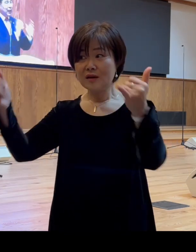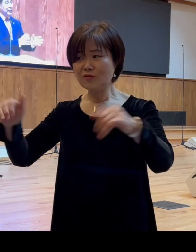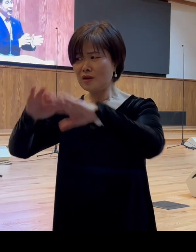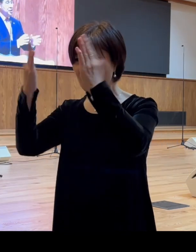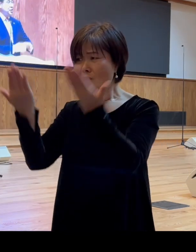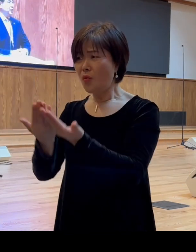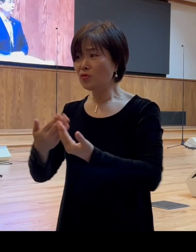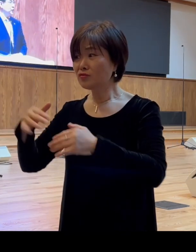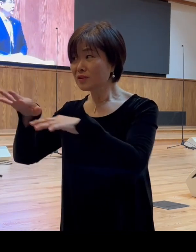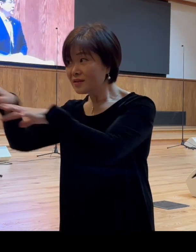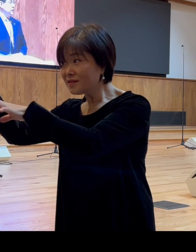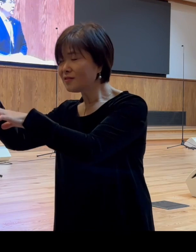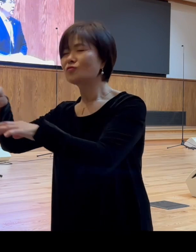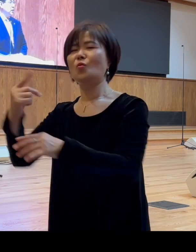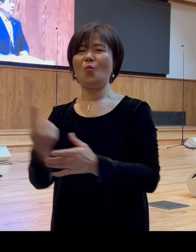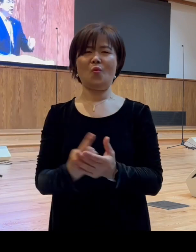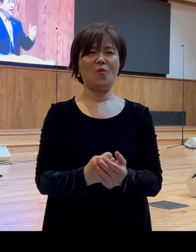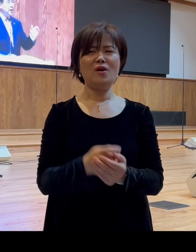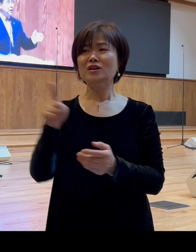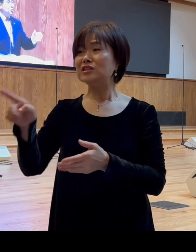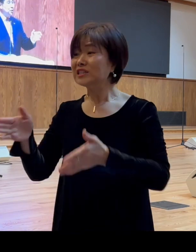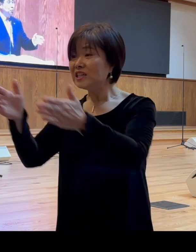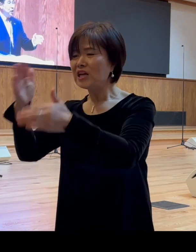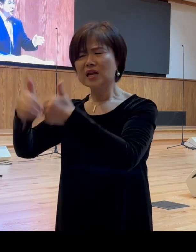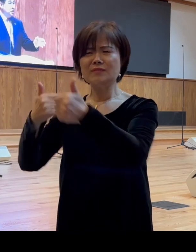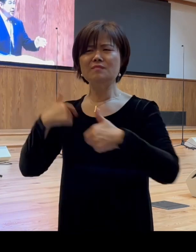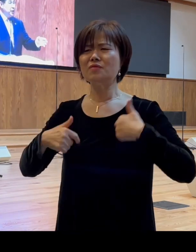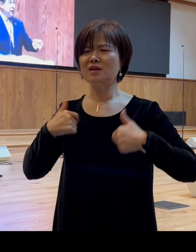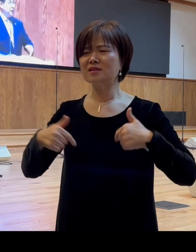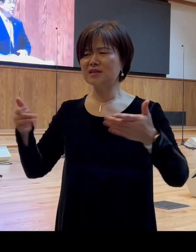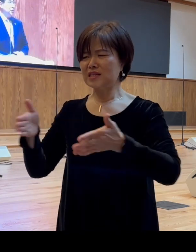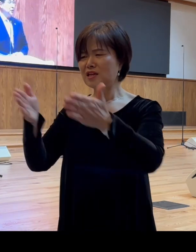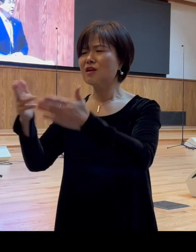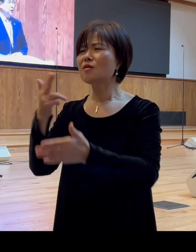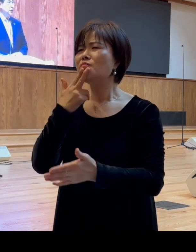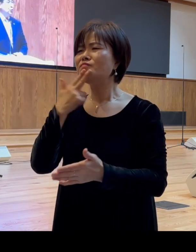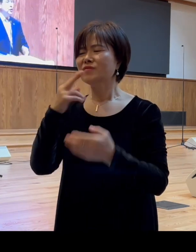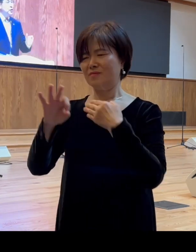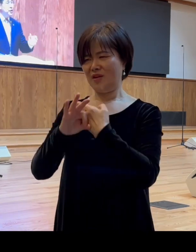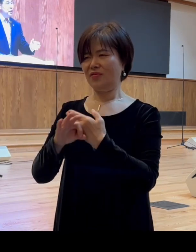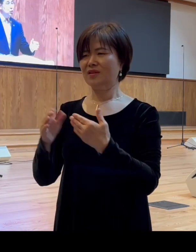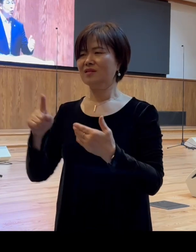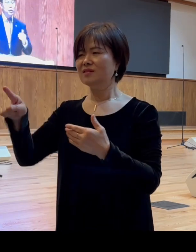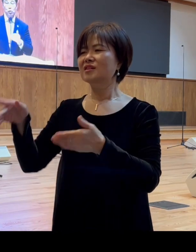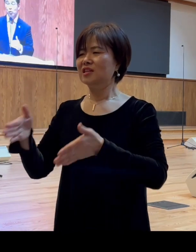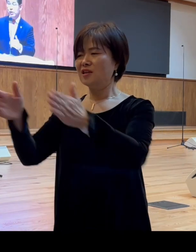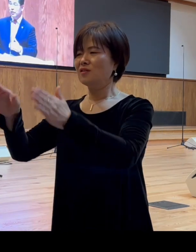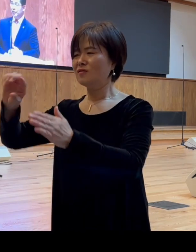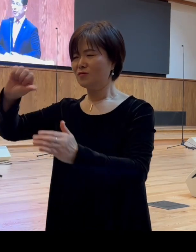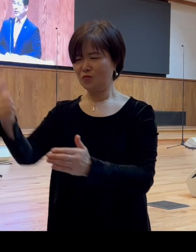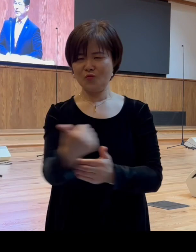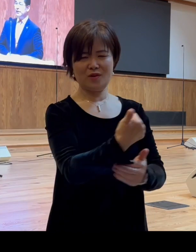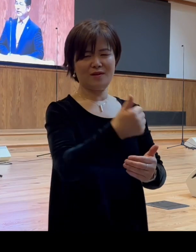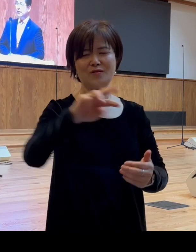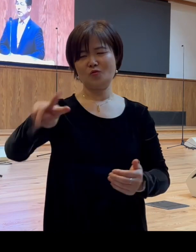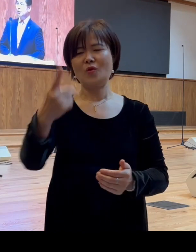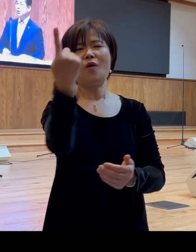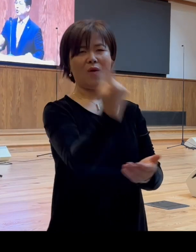할지라도요 그 길이 하나님 기뻐하시는 길이 아니면 우리는 그 길에서 돌아설 수 있어야 합니다 그럼 그것이